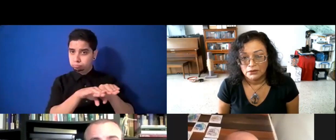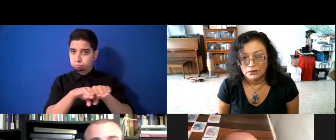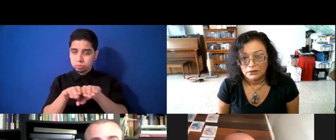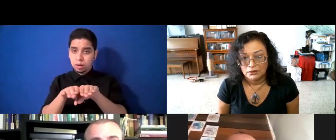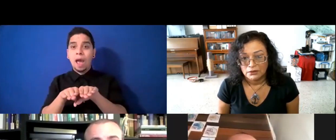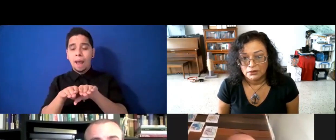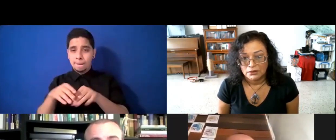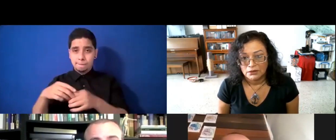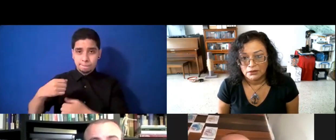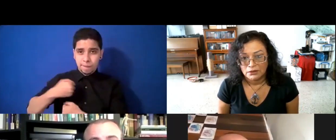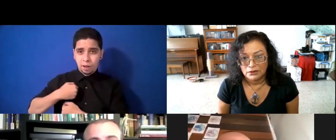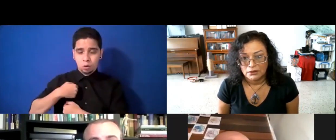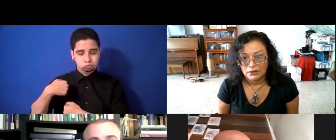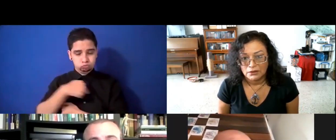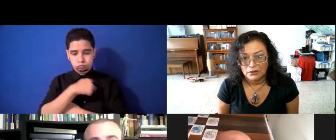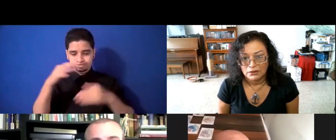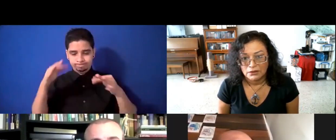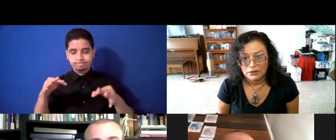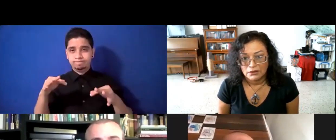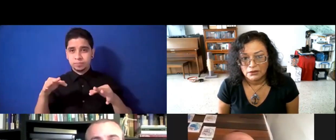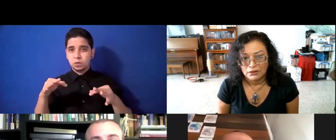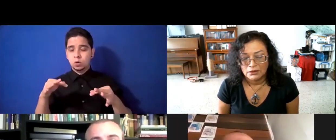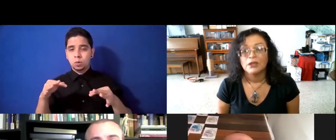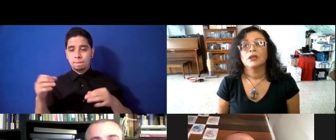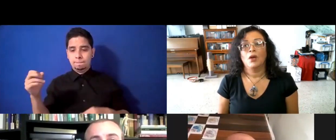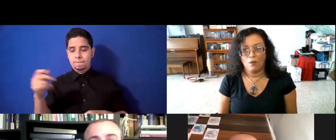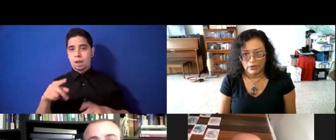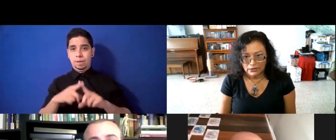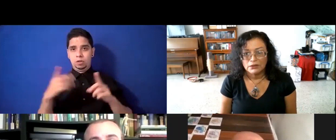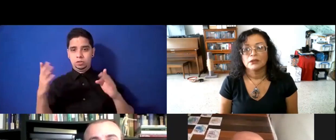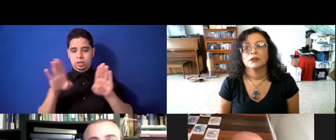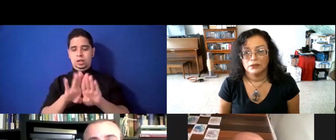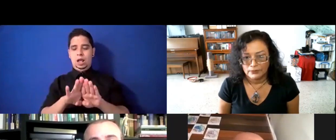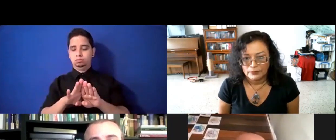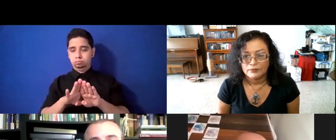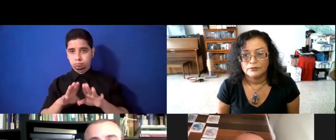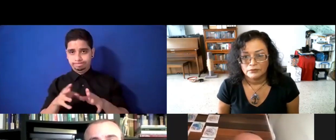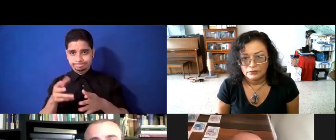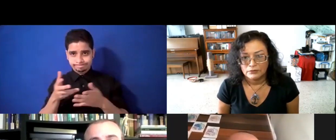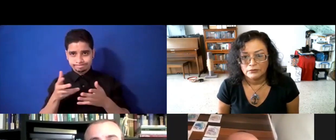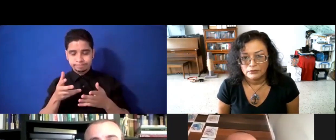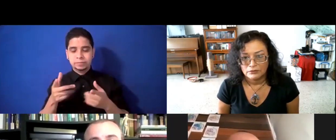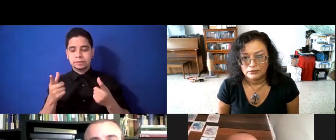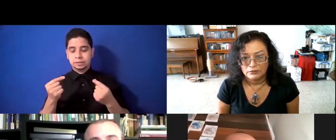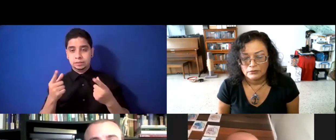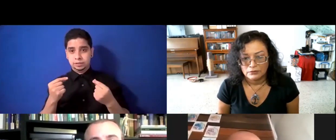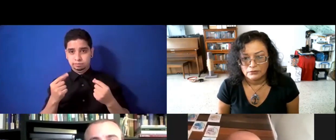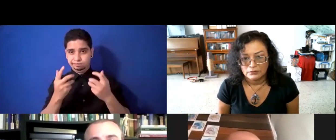regresamos a puertas cerradas y así nos íbamos ajustando según las diferentes órdenes